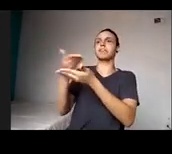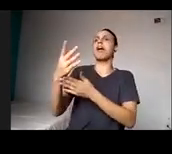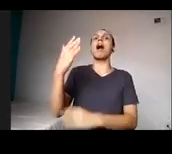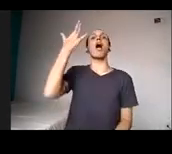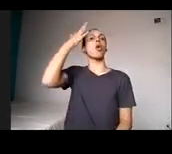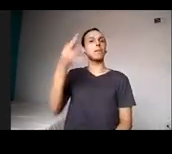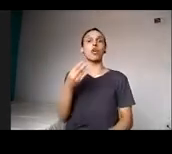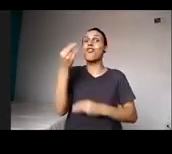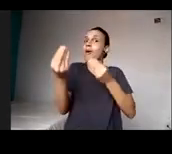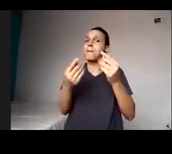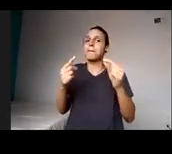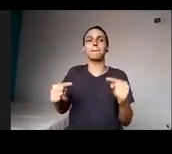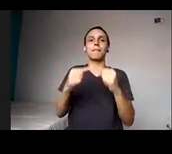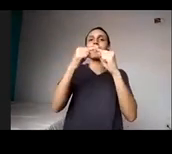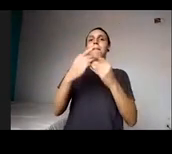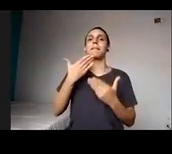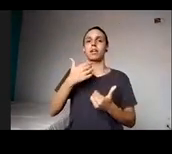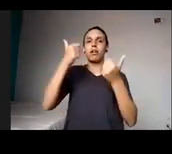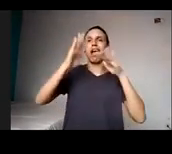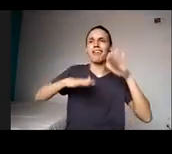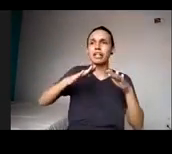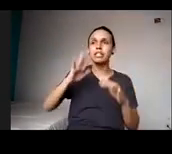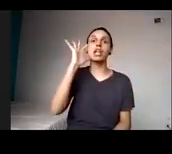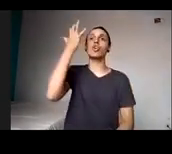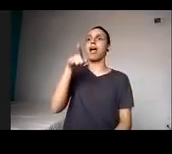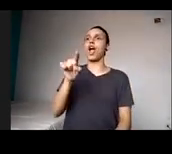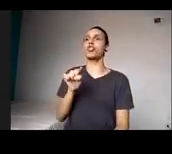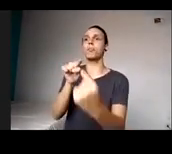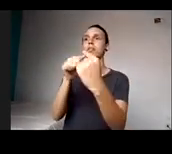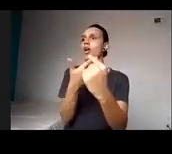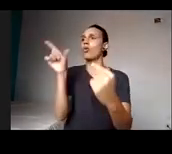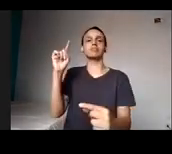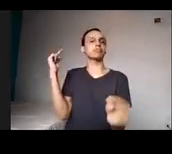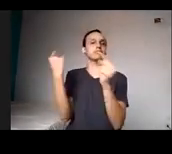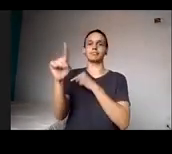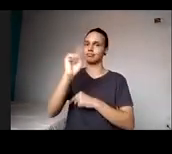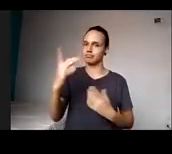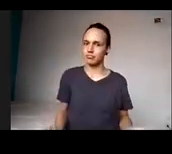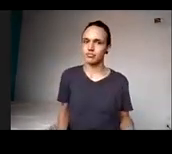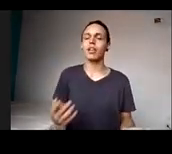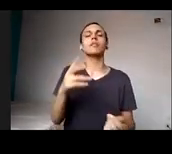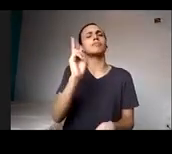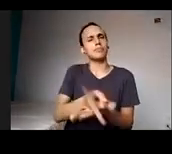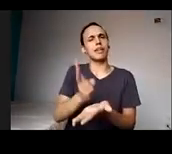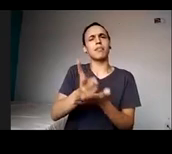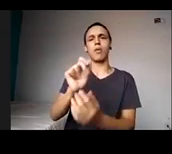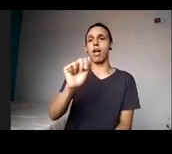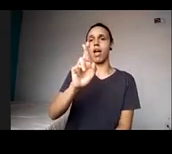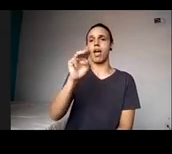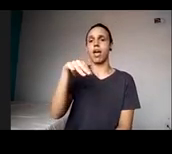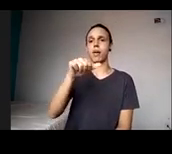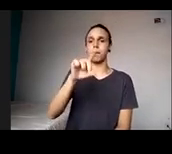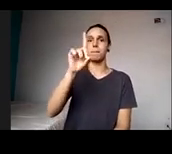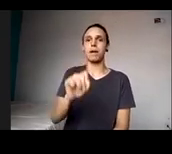solução. Nem sempre a solução que é boa para um é para outro. Tem vários grupos, por exemplo, como o próprio Armando, que a legenda é a melhor solução,